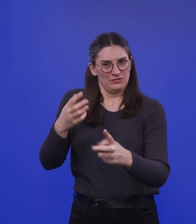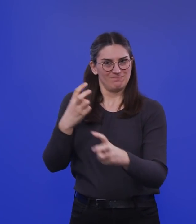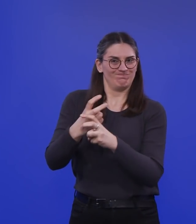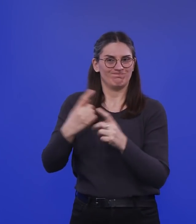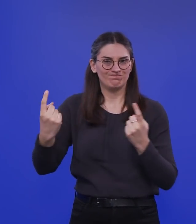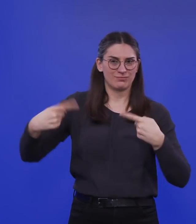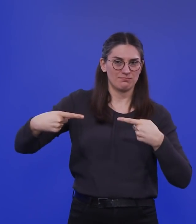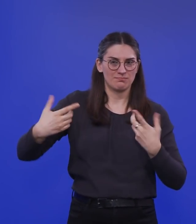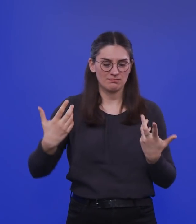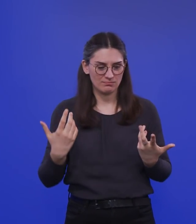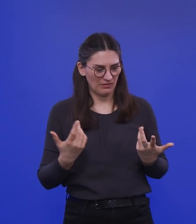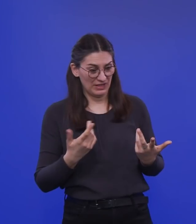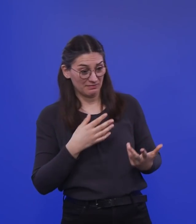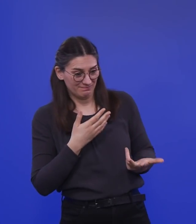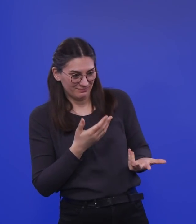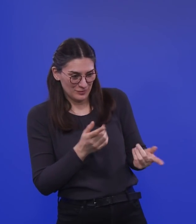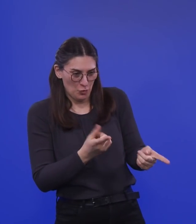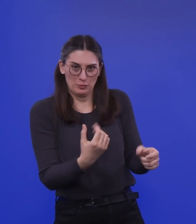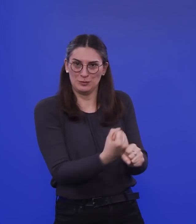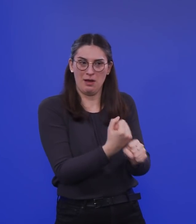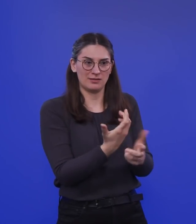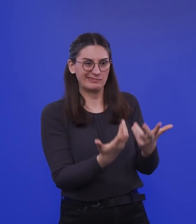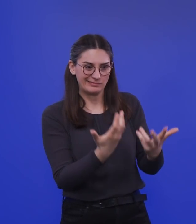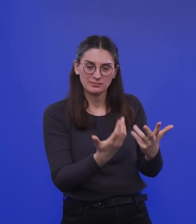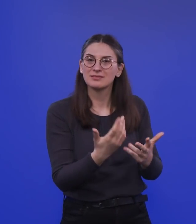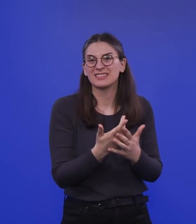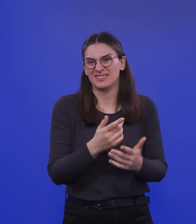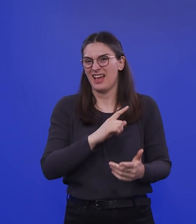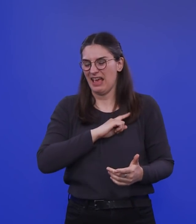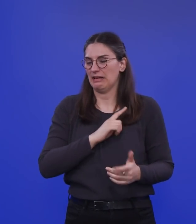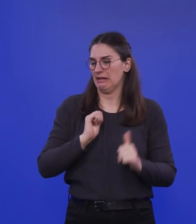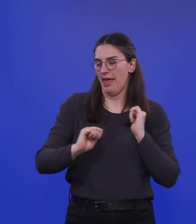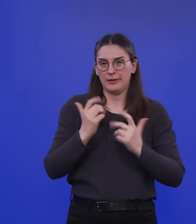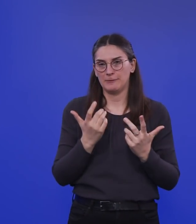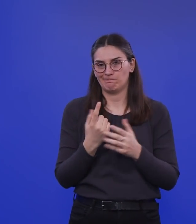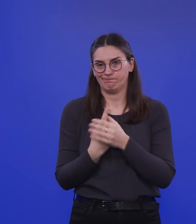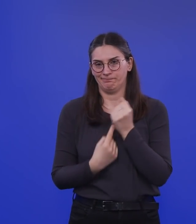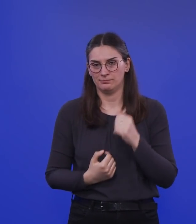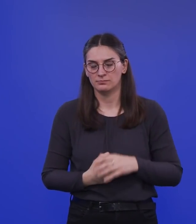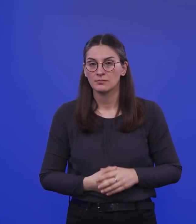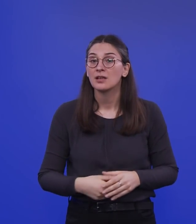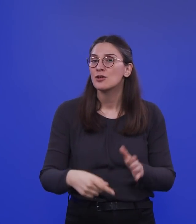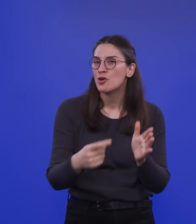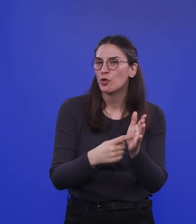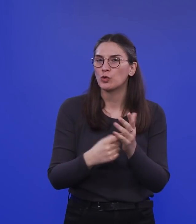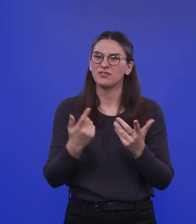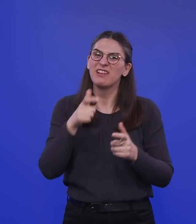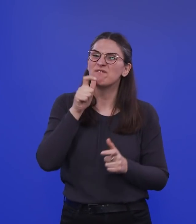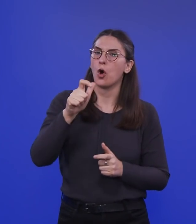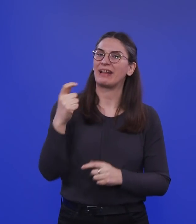Pragmatismus. Das ist zum Teil eben unterblieben, unter anderem wegen dieser Lautmalerei, also wegen diesen